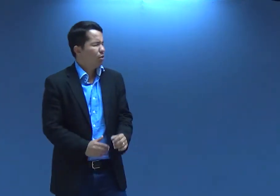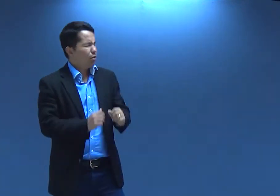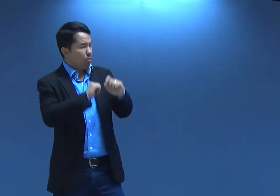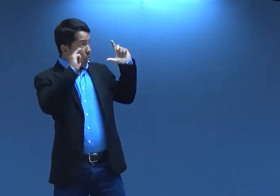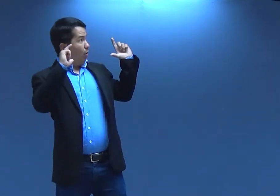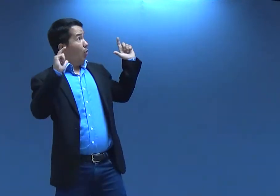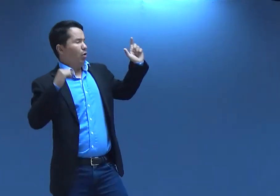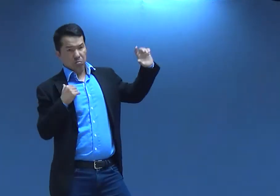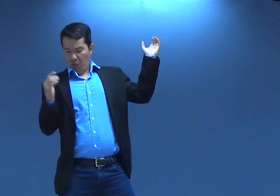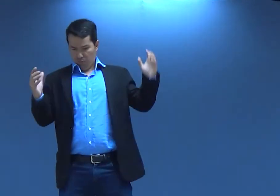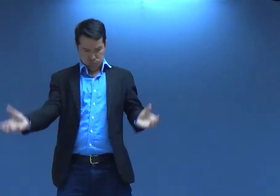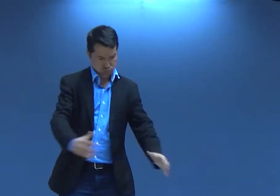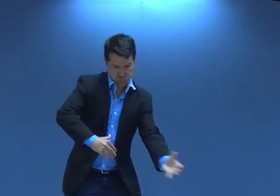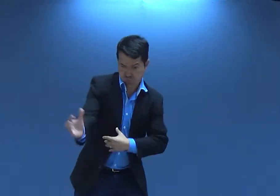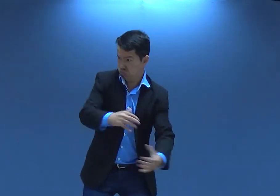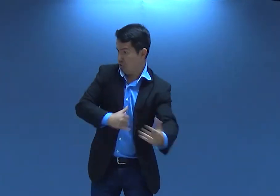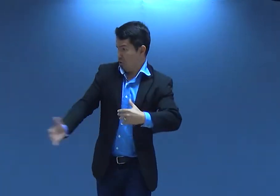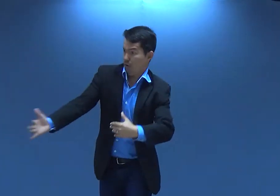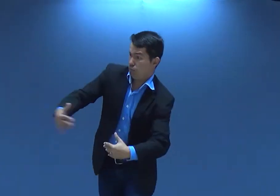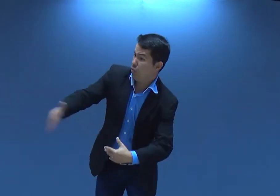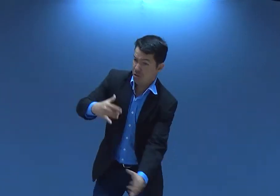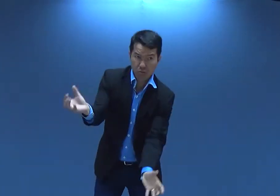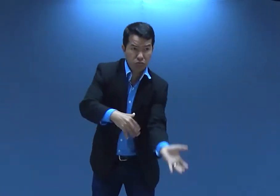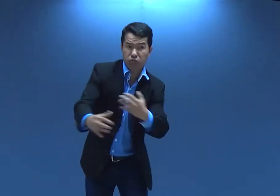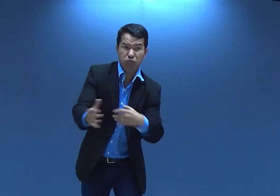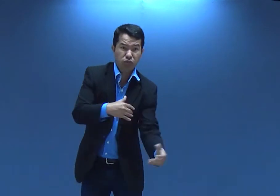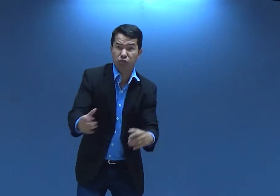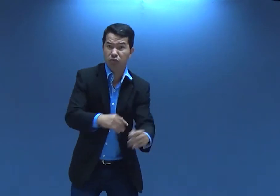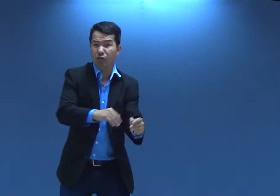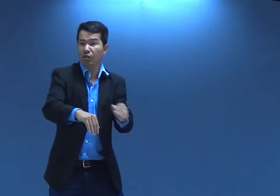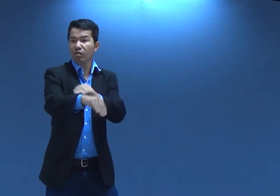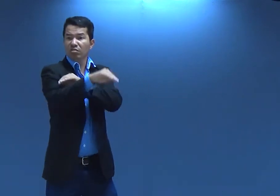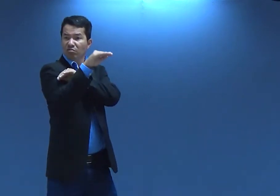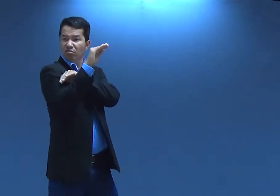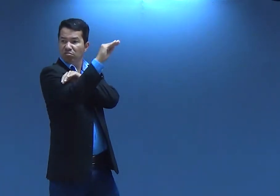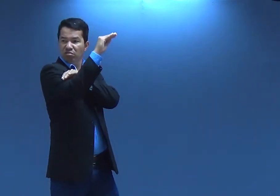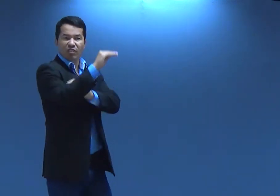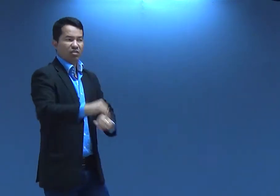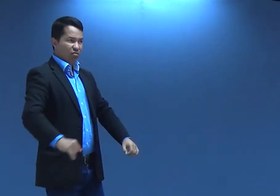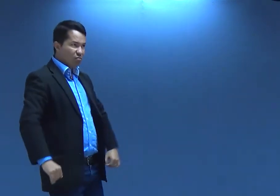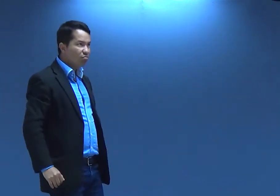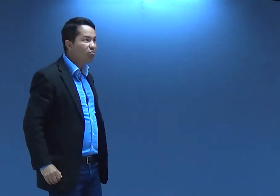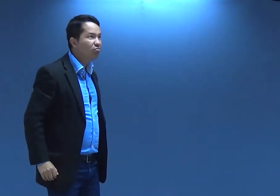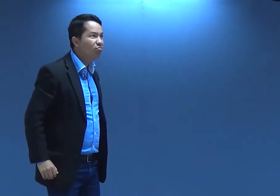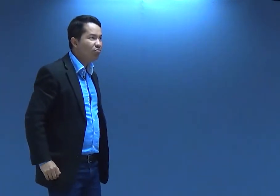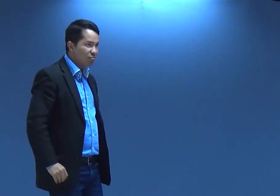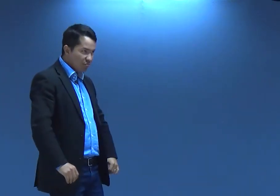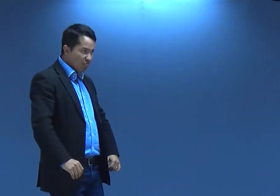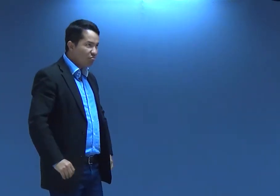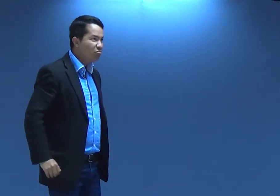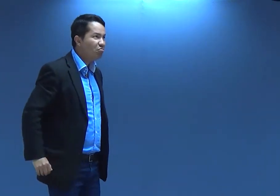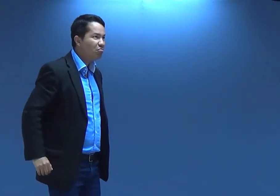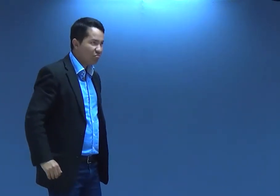E José acordou. Opa. Não. Maria. Vamos com as tuas coisas. Vai. Pega Jesus e vamos. E pegaram o cabelo. E foram.